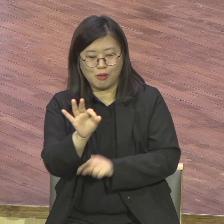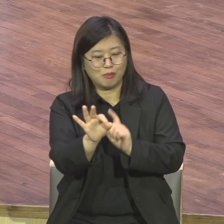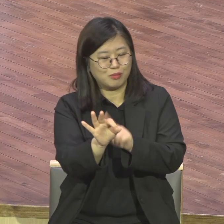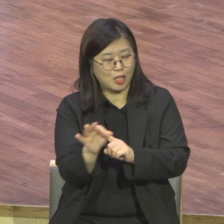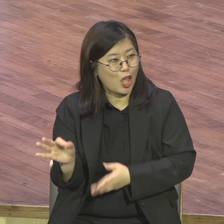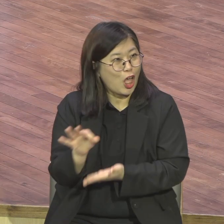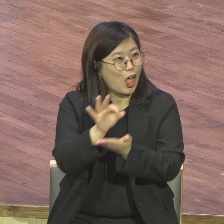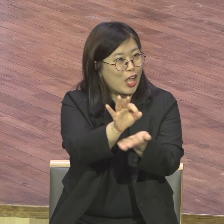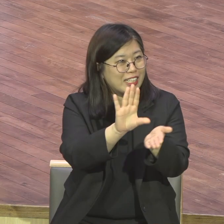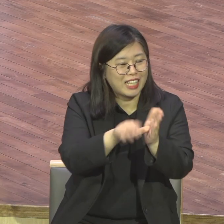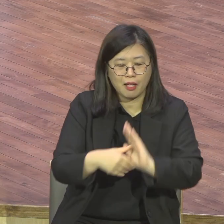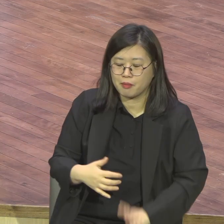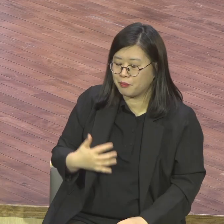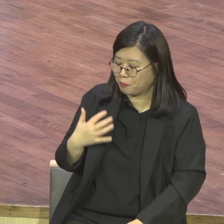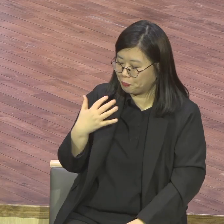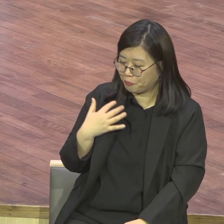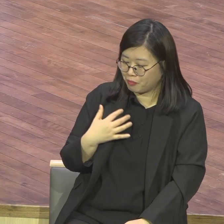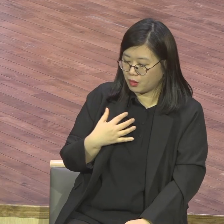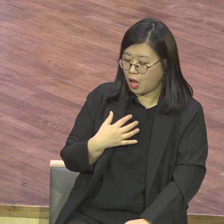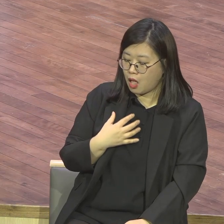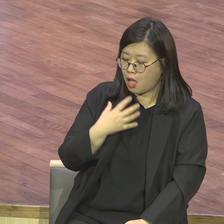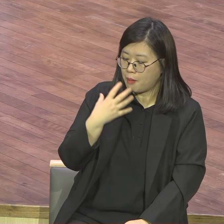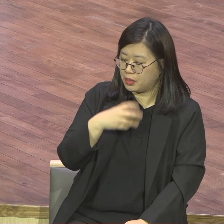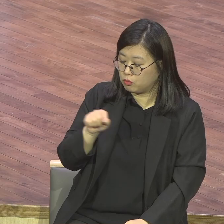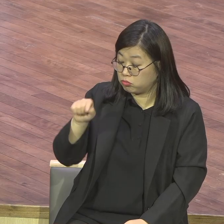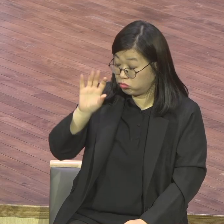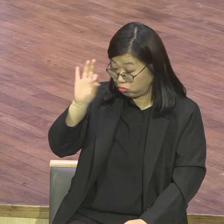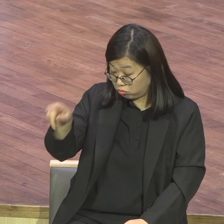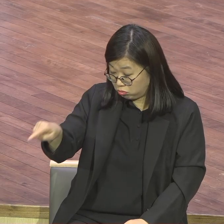너 다 가져왔는 거 아니고 네 다 가져왔습니다. 왜 거짓말하냐